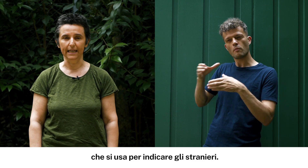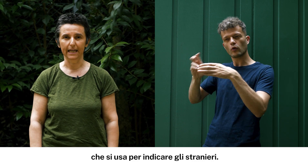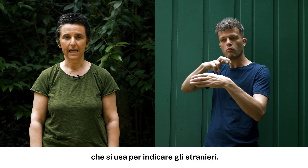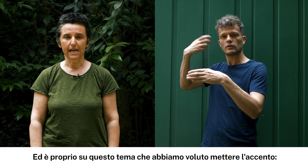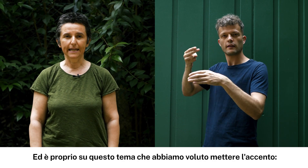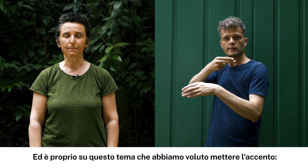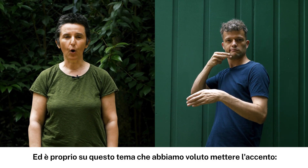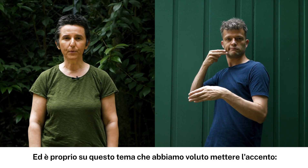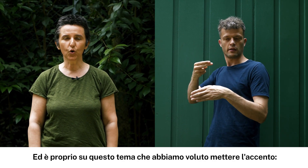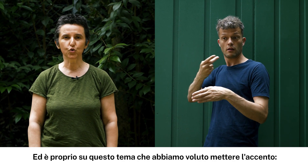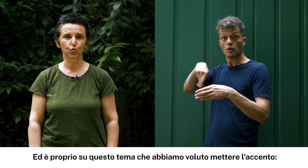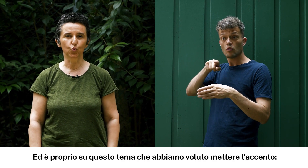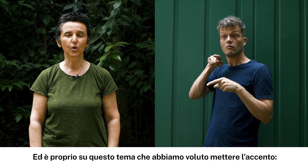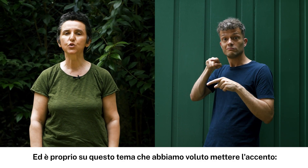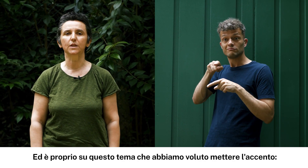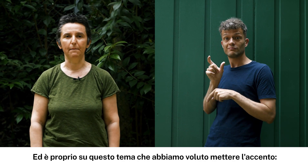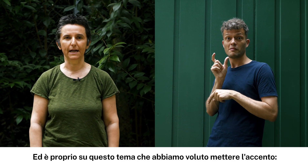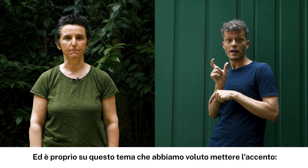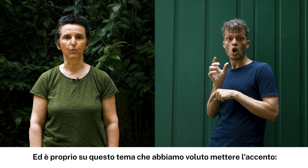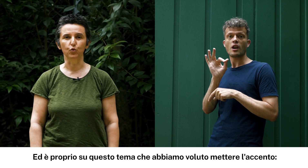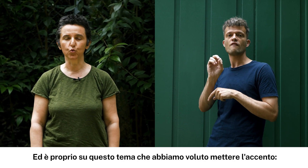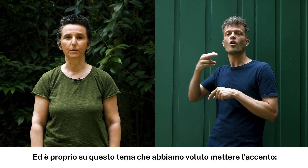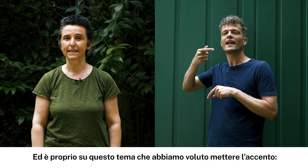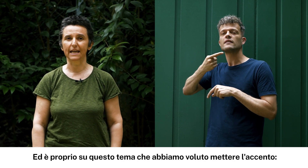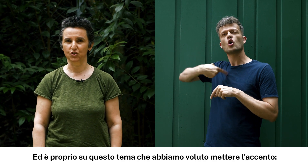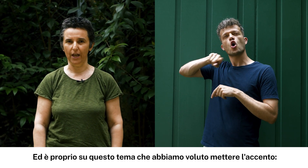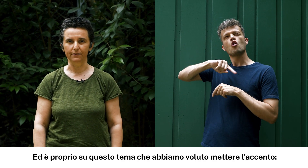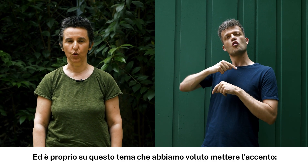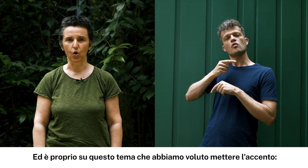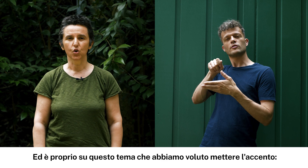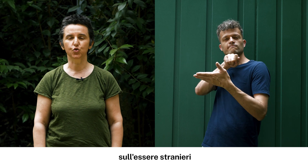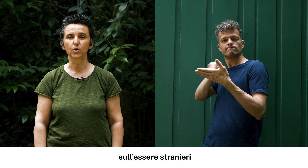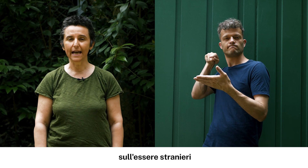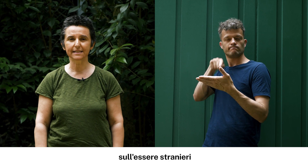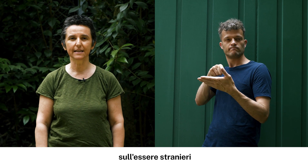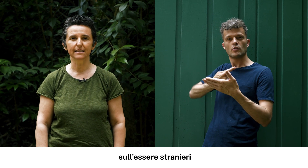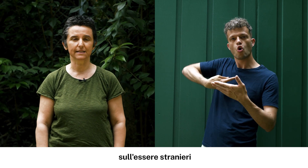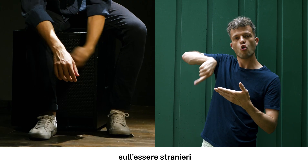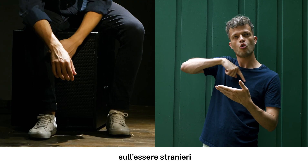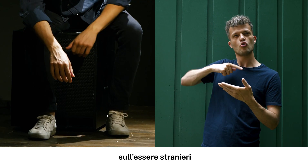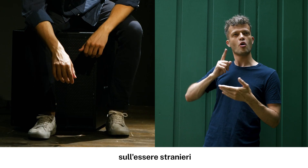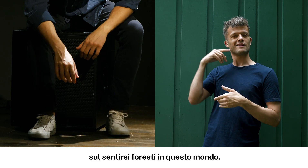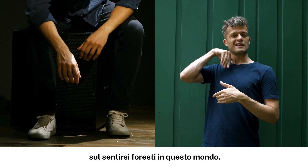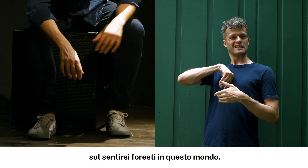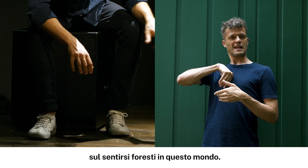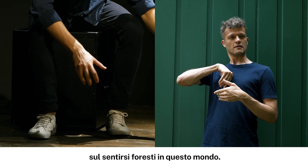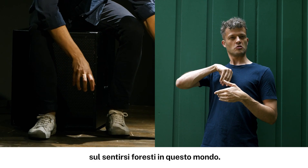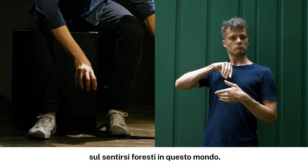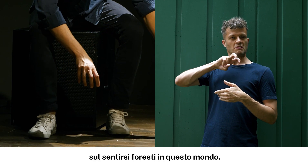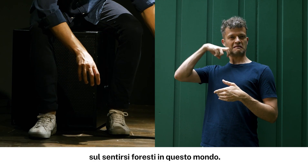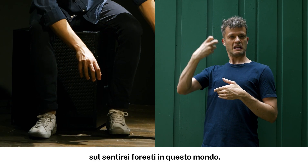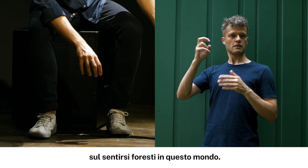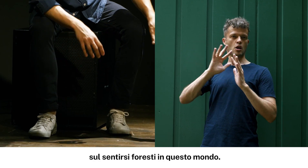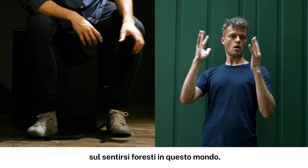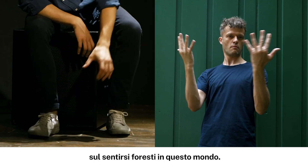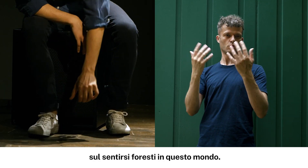stranieri ed è proprio su questo tema che abbiamo voluto mettere l'accento, sull'essere stranieri, sul sentirsi